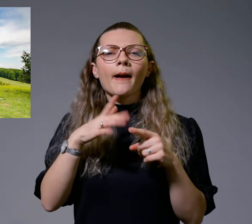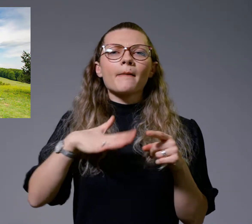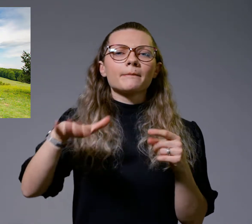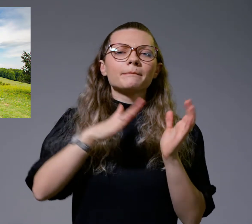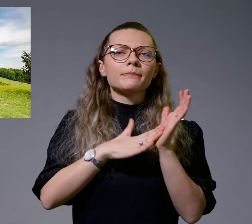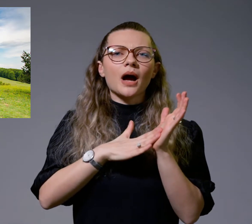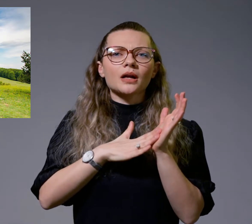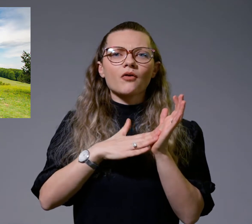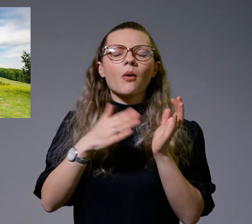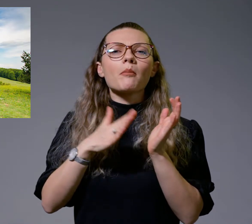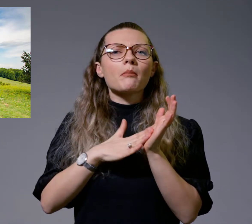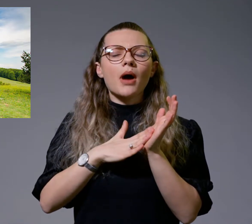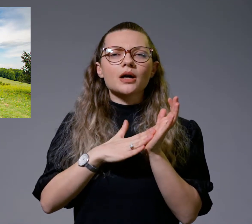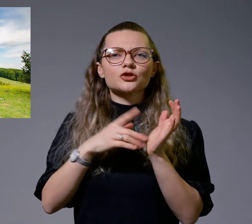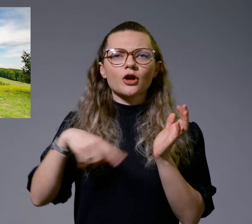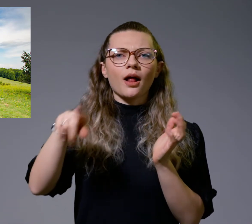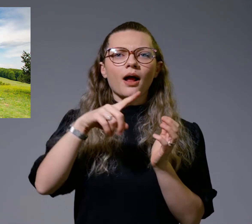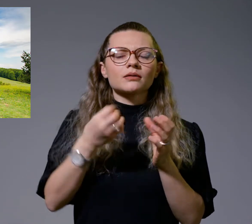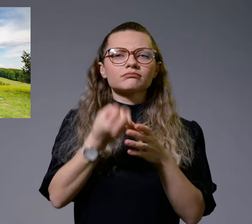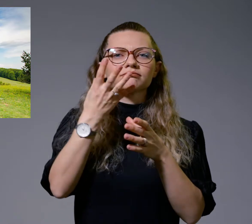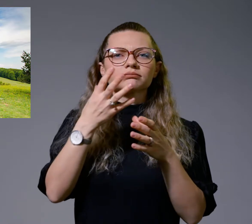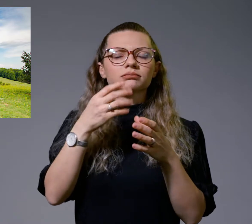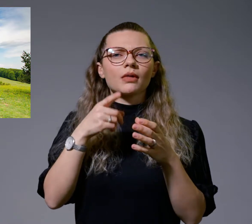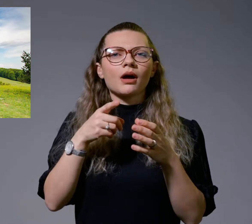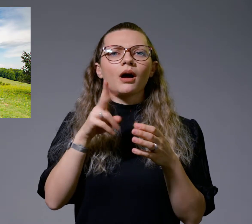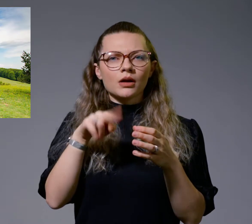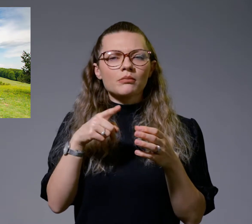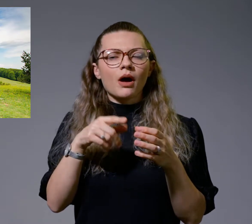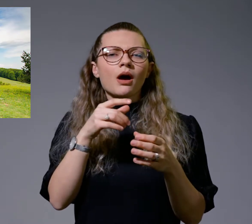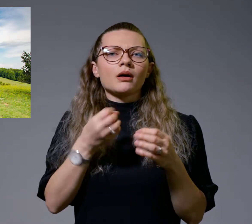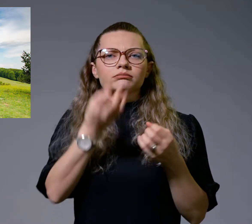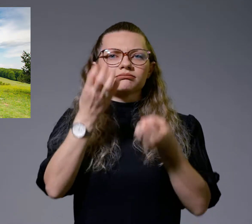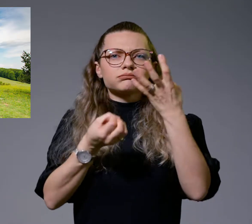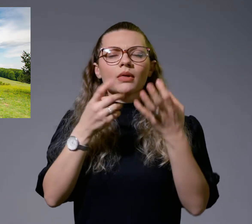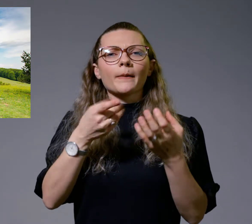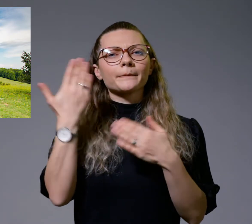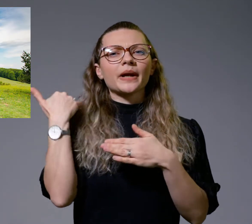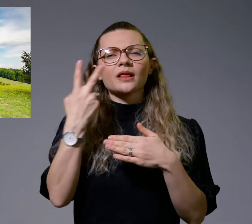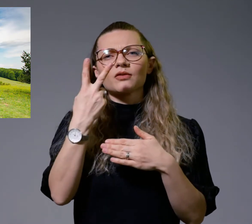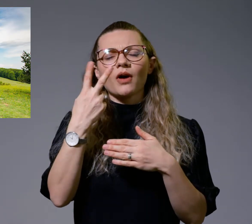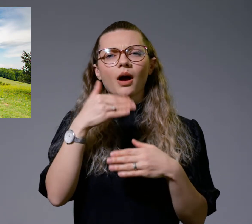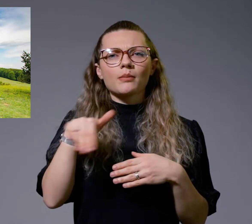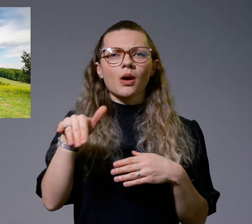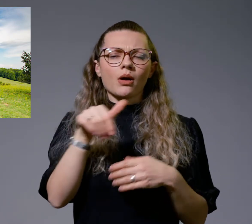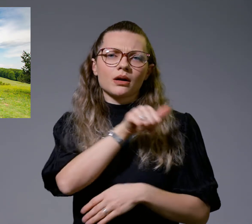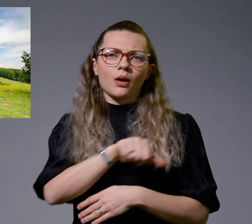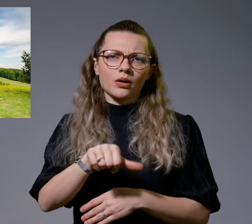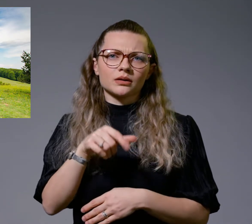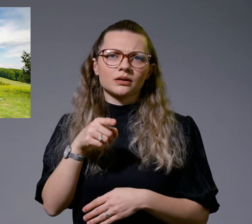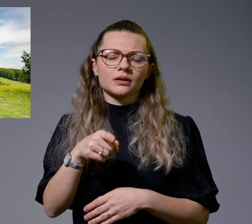вулканска област, која била активна пред повеќе од 2 милиони години. Според легендата,